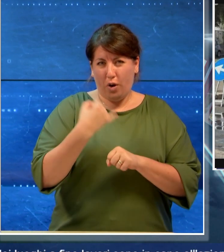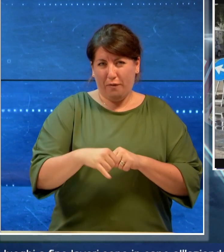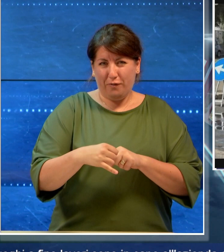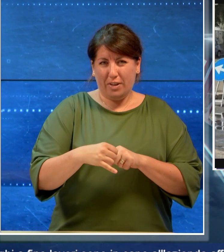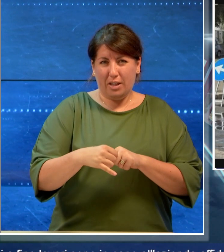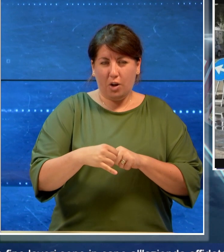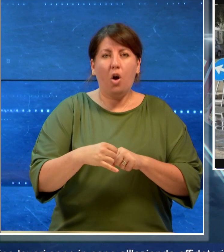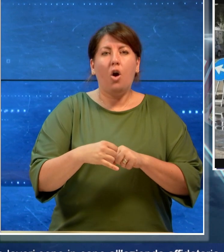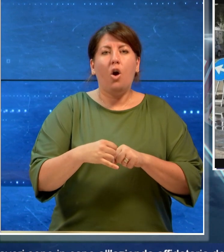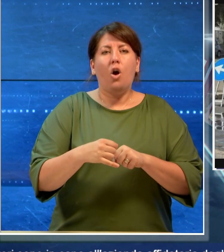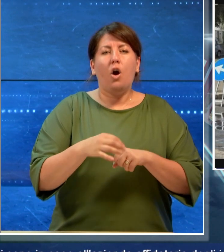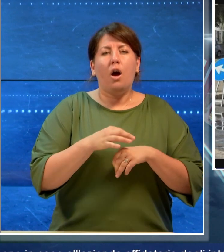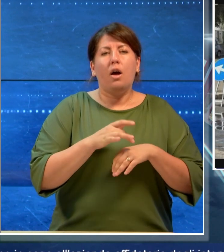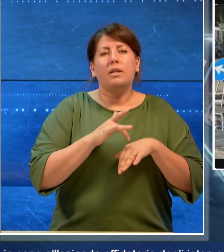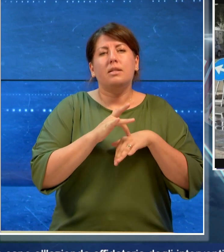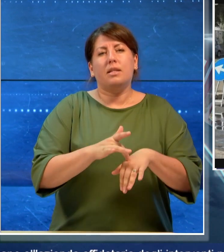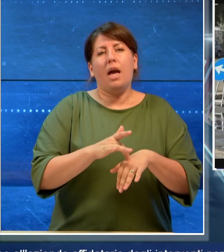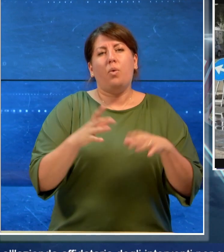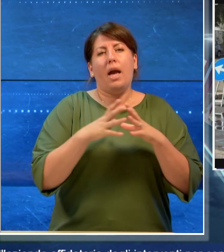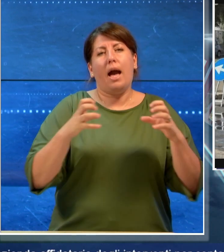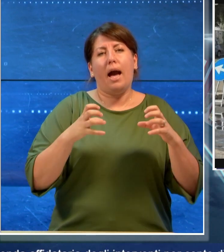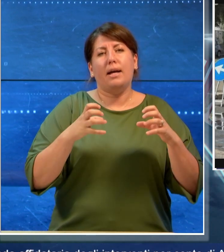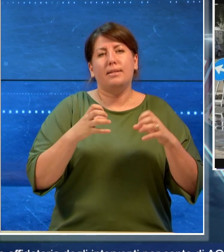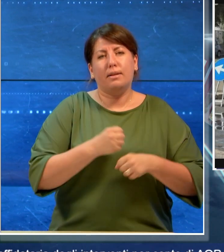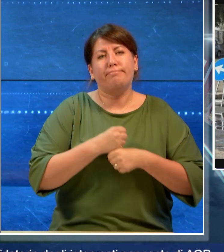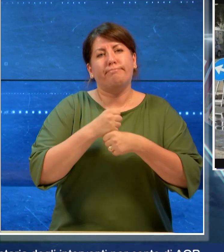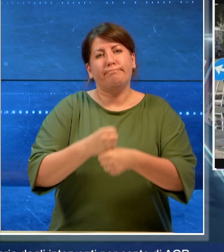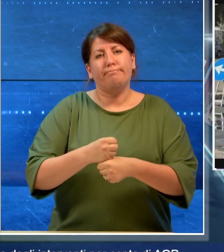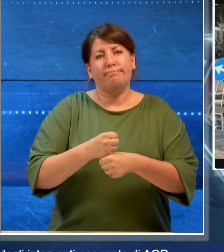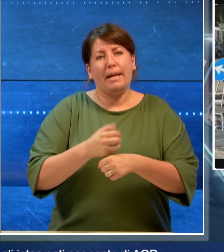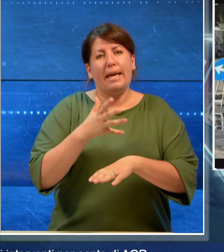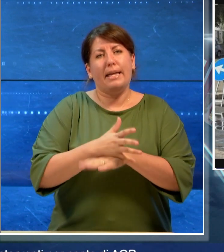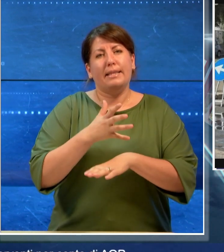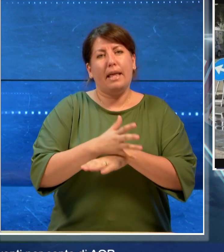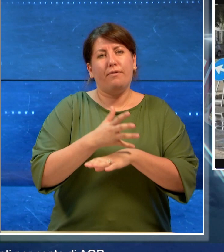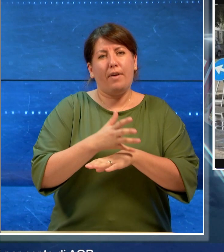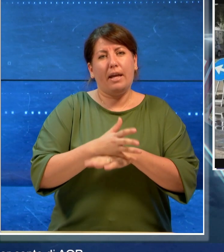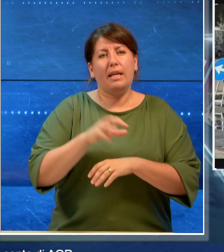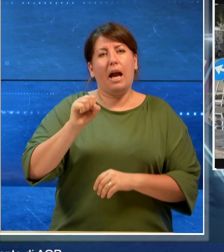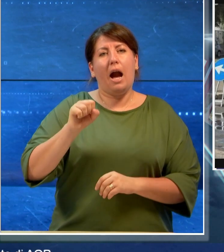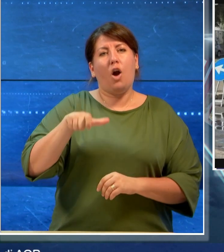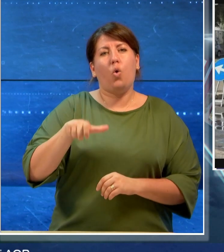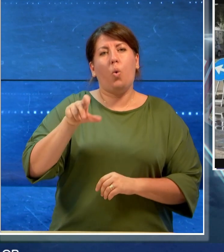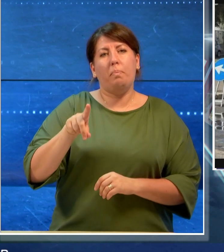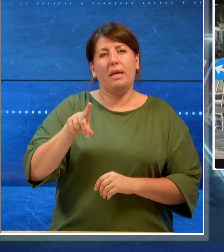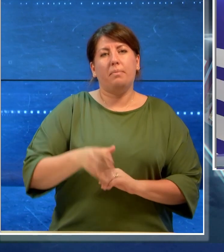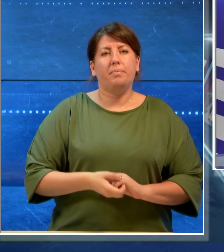in capo all'azienda affidataria degli interventi per conto di AQP.